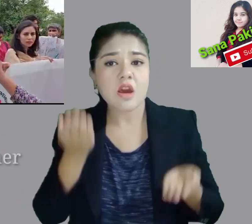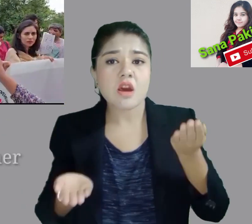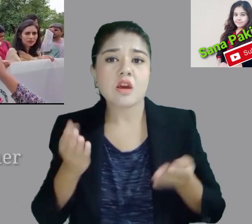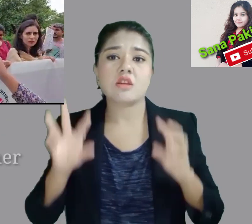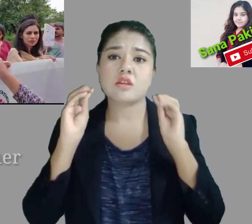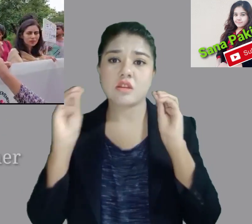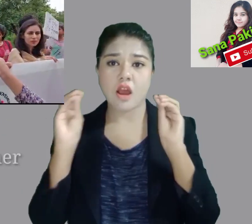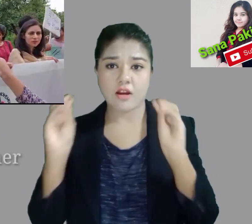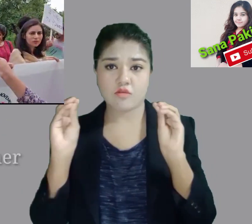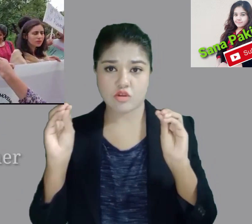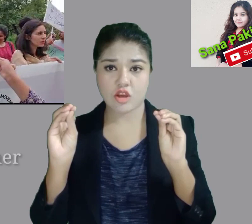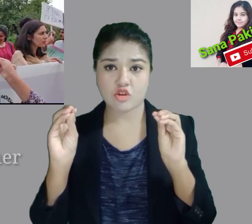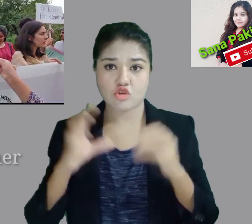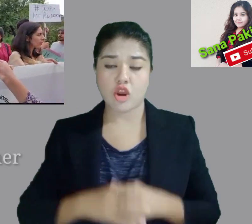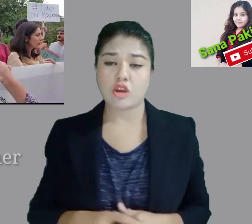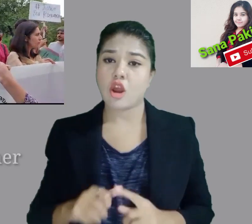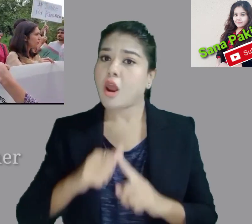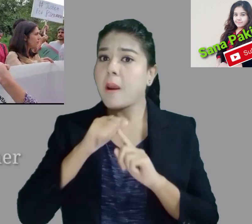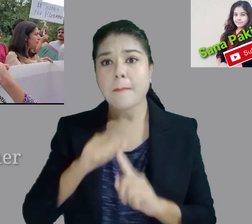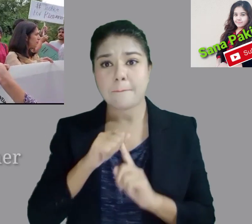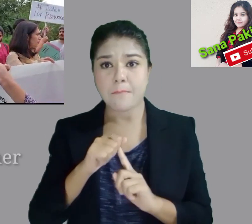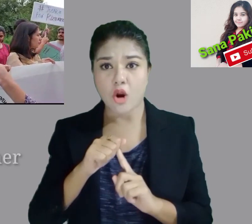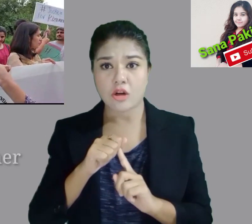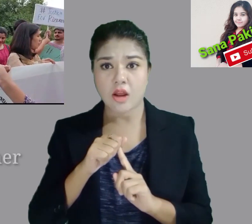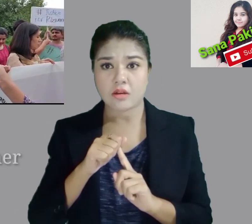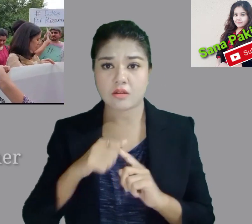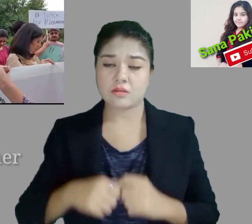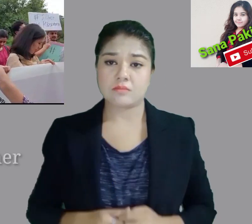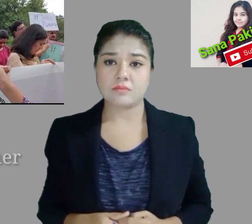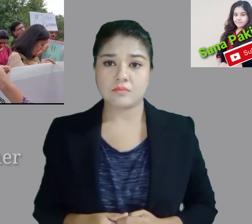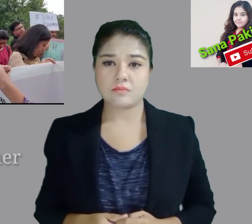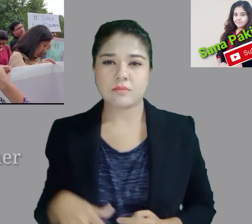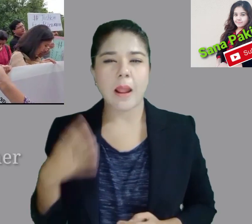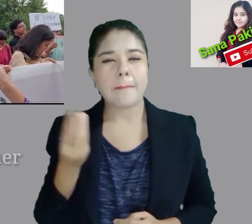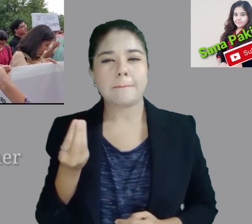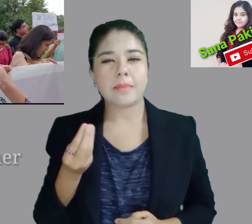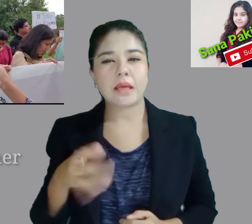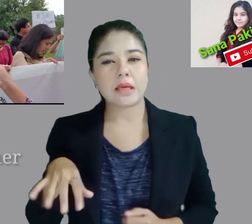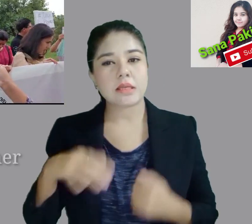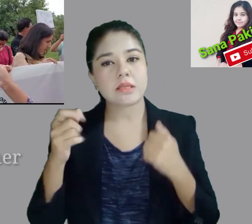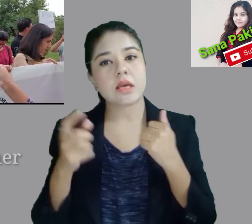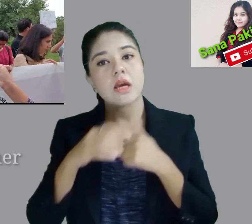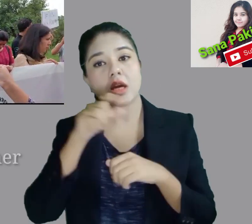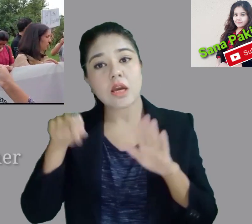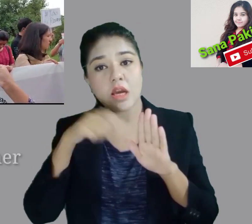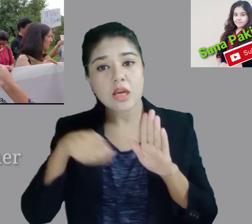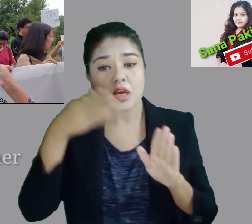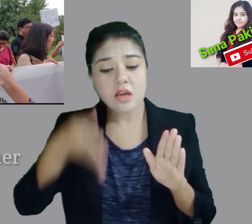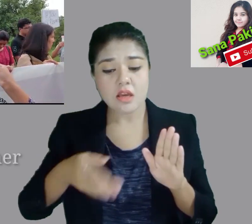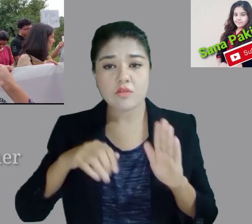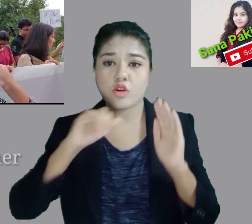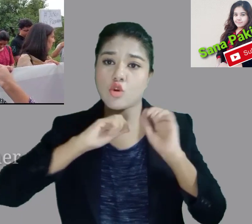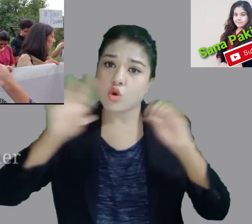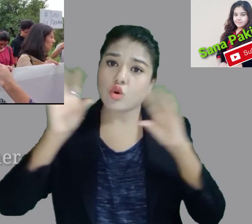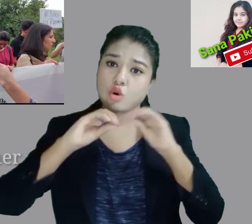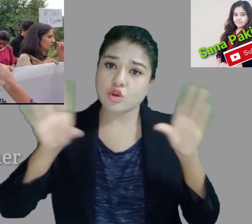اسلام علیکم مہوش کی آنے میرا نام ہے چائر ریٹس موکمیٹ کی نیشنل کوڈینیٹر ہوں آج جہاں پہ تمام سیور سوسائٹی